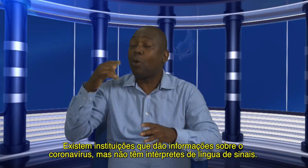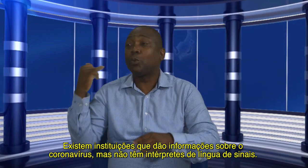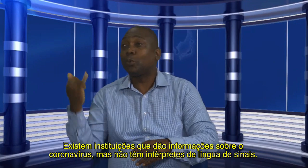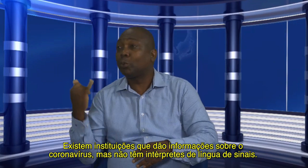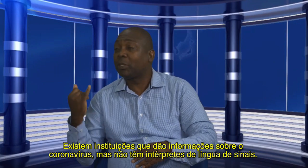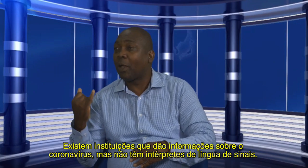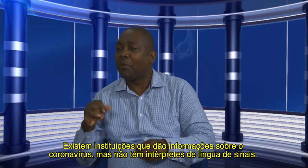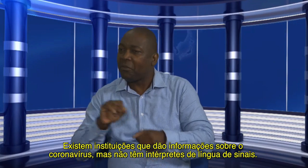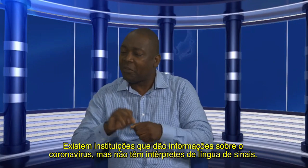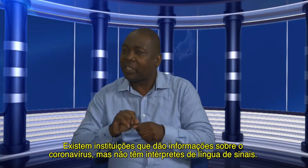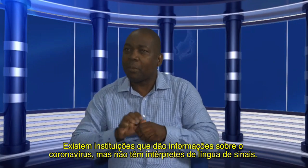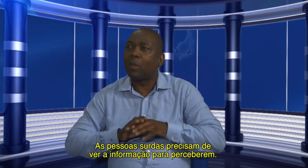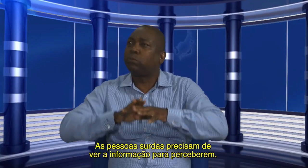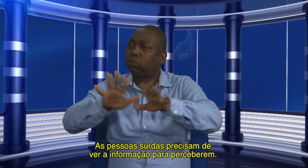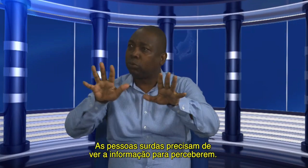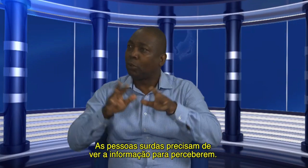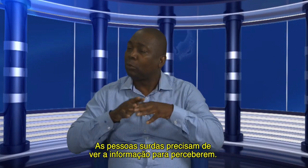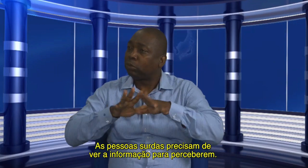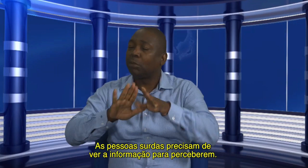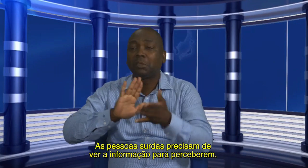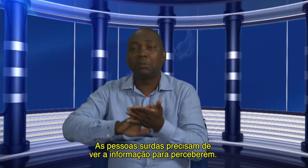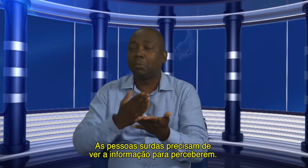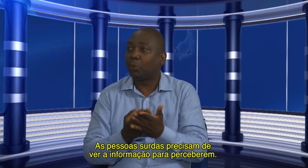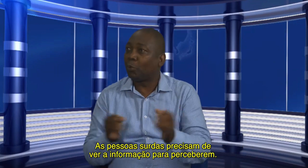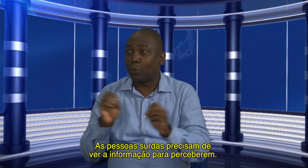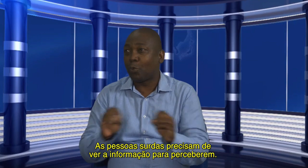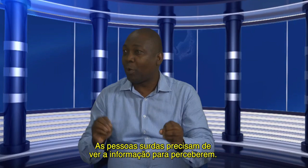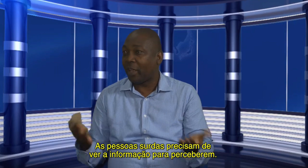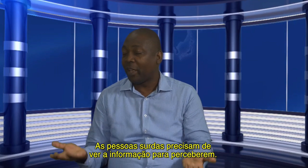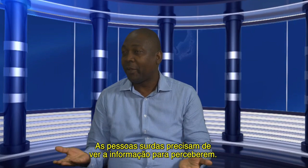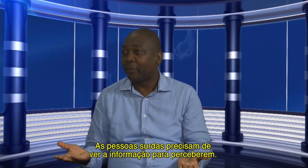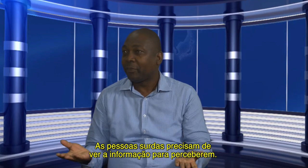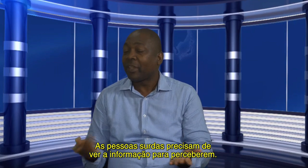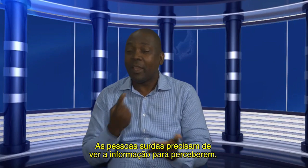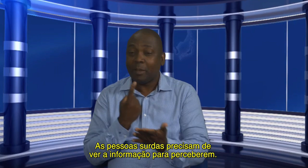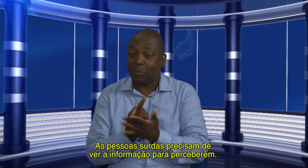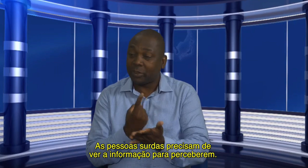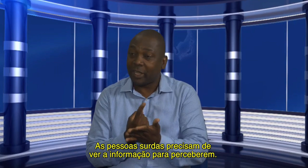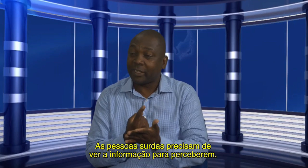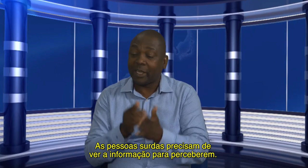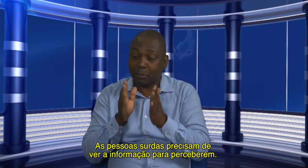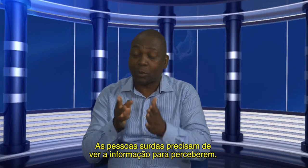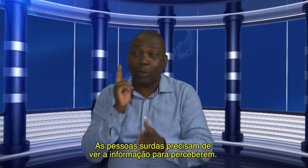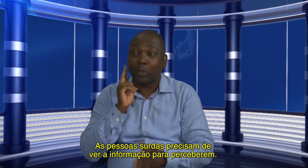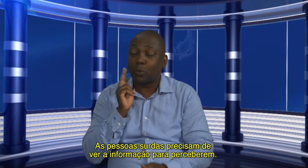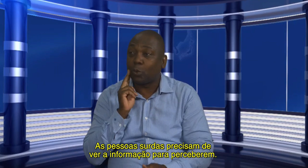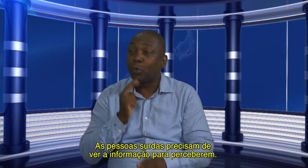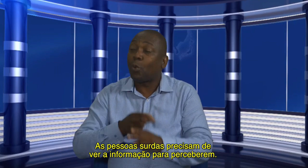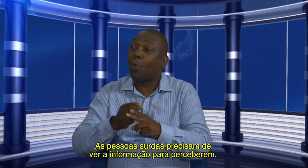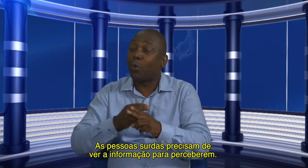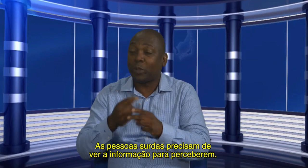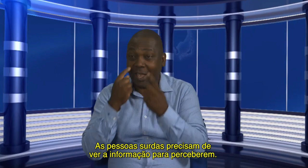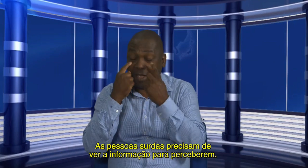terem outros sinais. E essas instituições também publicam informações sobre o coronavírus.